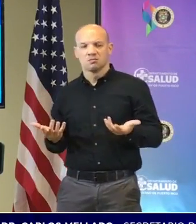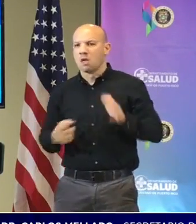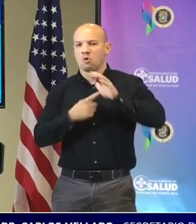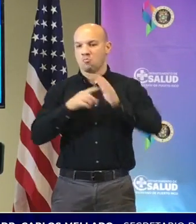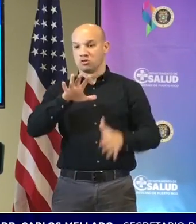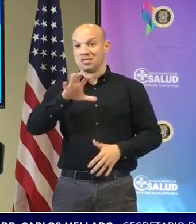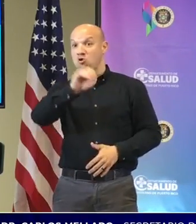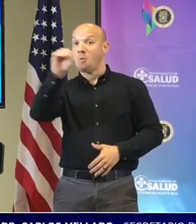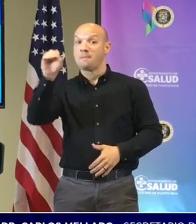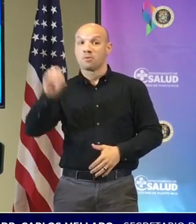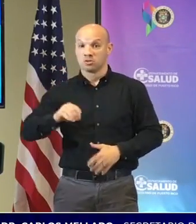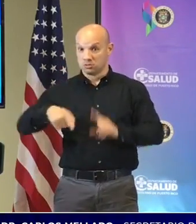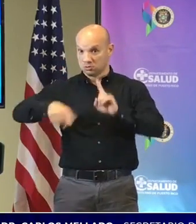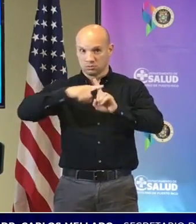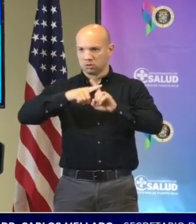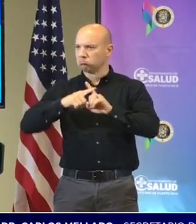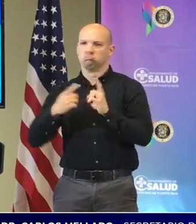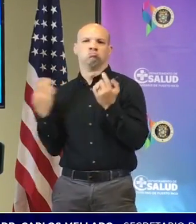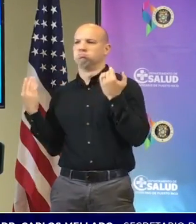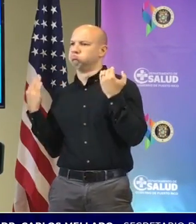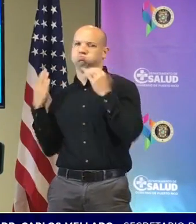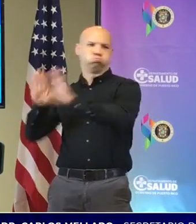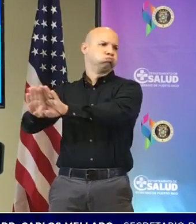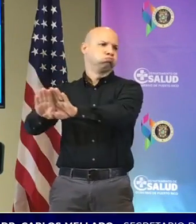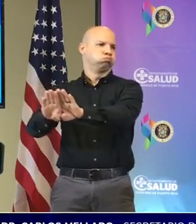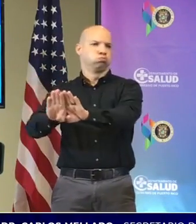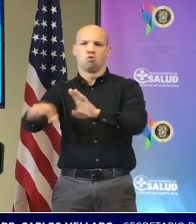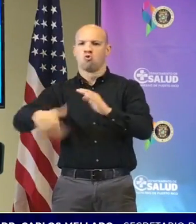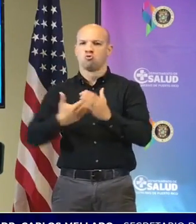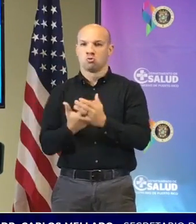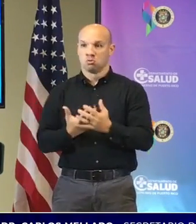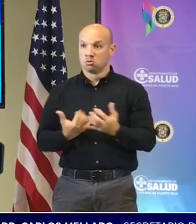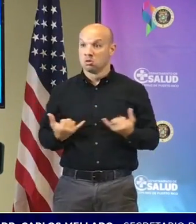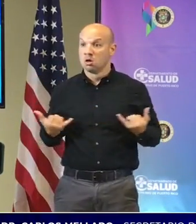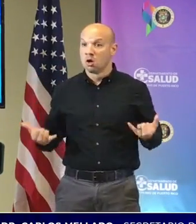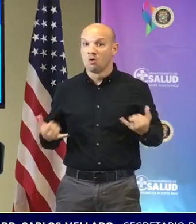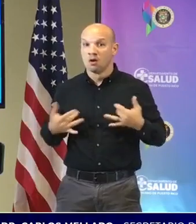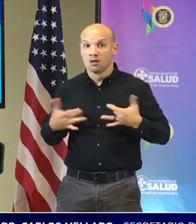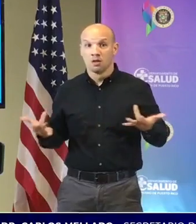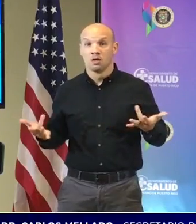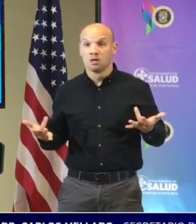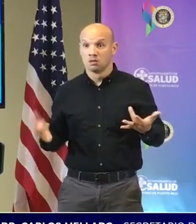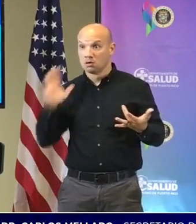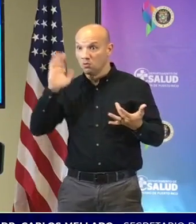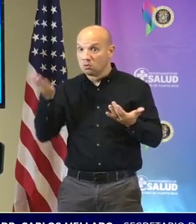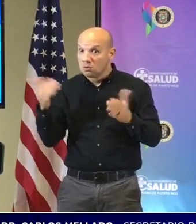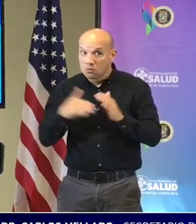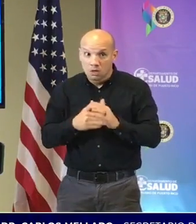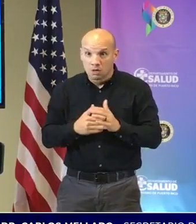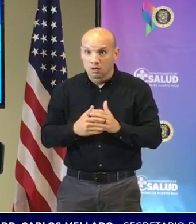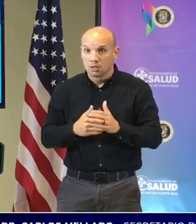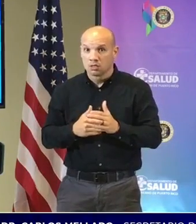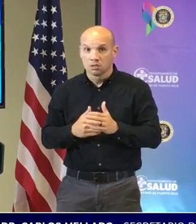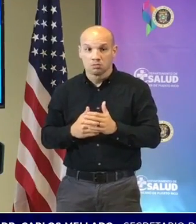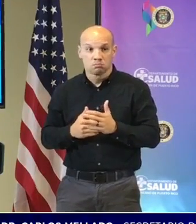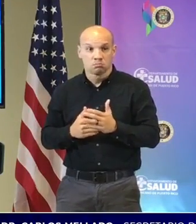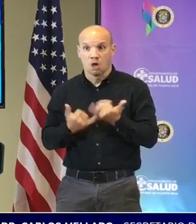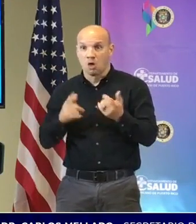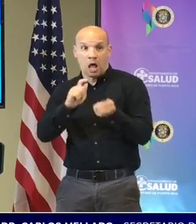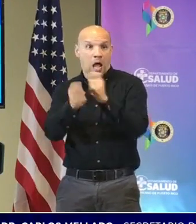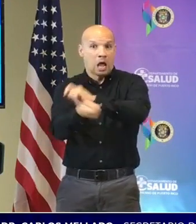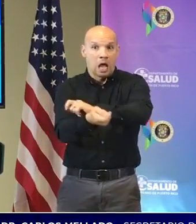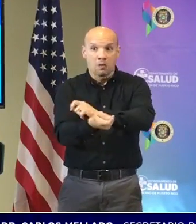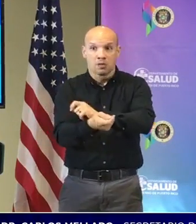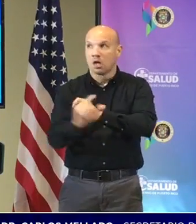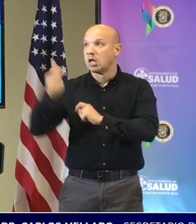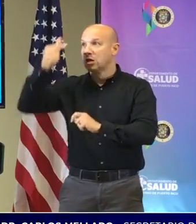pues entonces antes se cerraba se hacía un lactado ¿qué posibilidades hay con relación a eso? ¿cómo actualiza la información? ¿qué recomendación tiene para